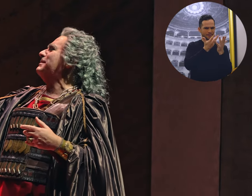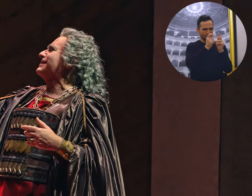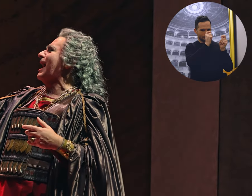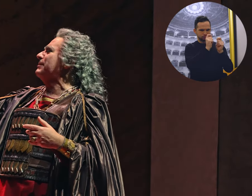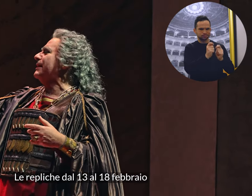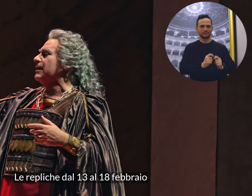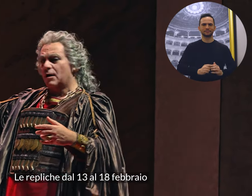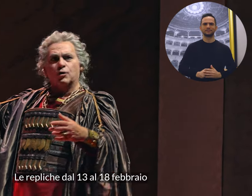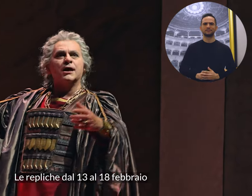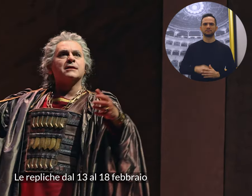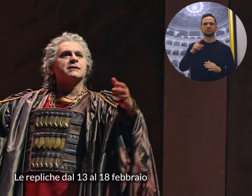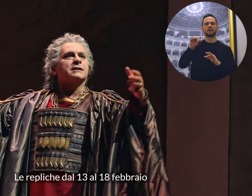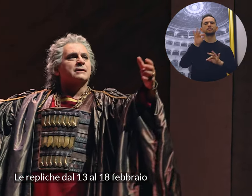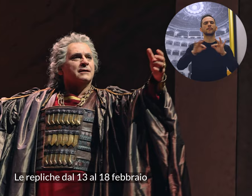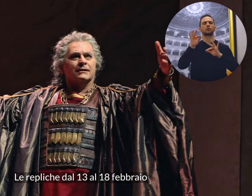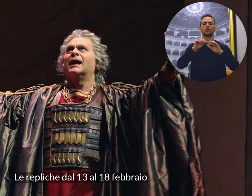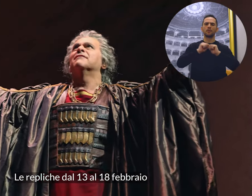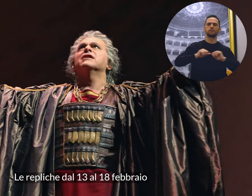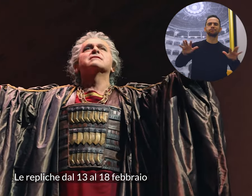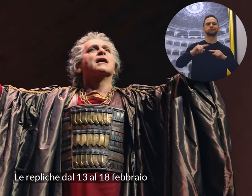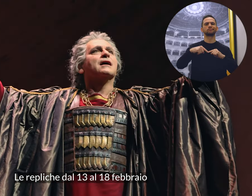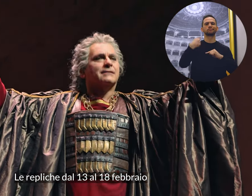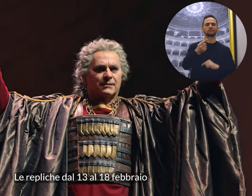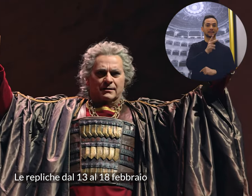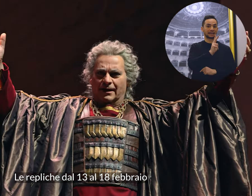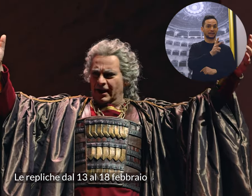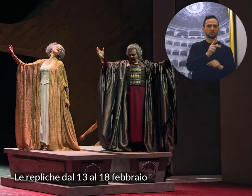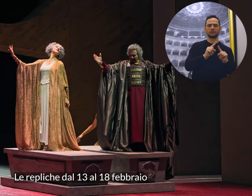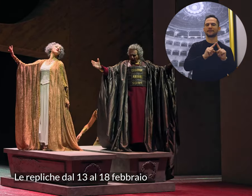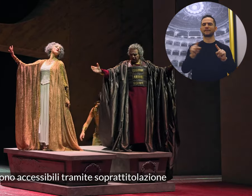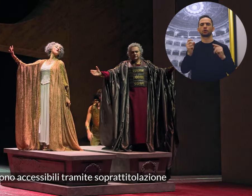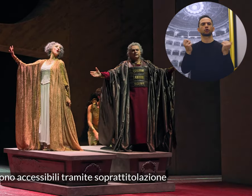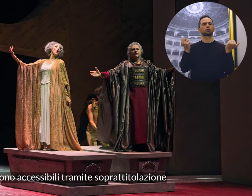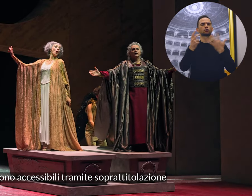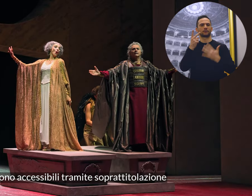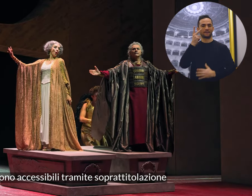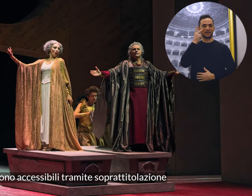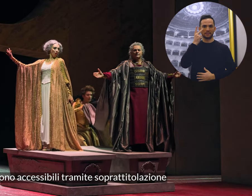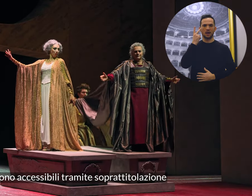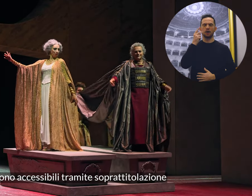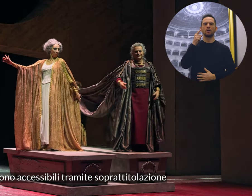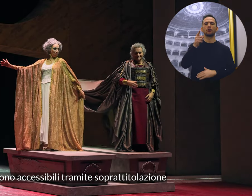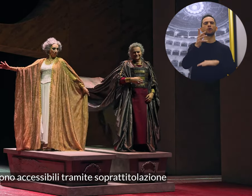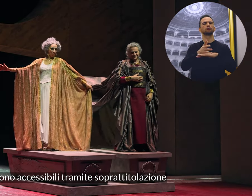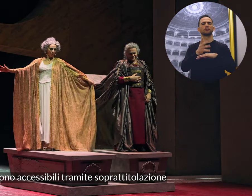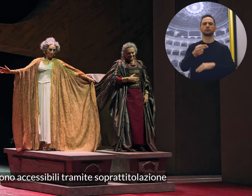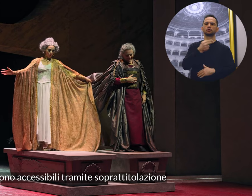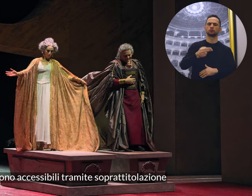Le repliche, dal 13 al 18 febbraio, sono accessibili tramite sopra